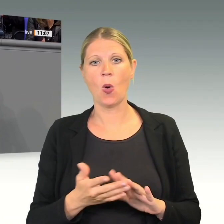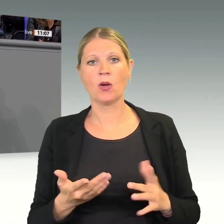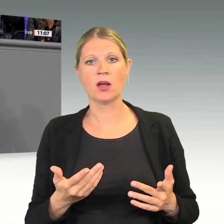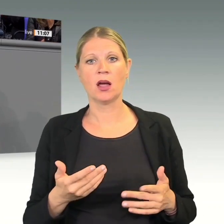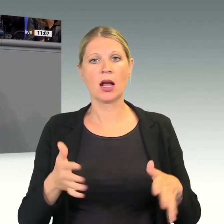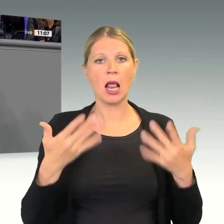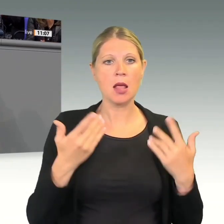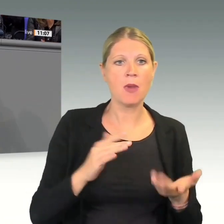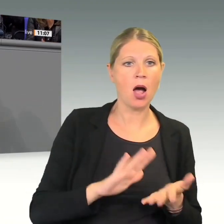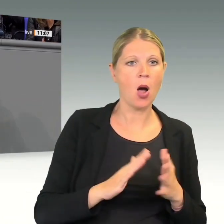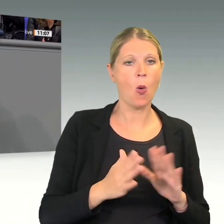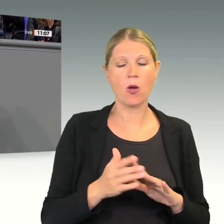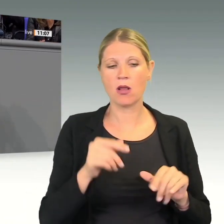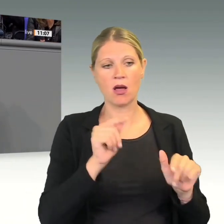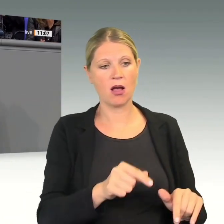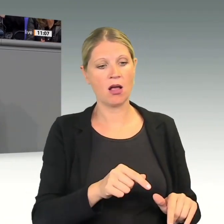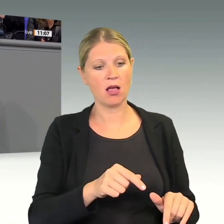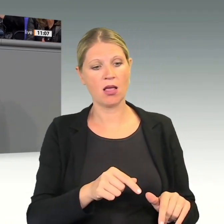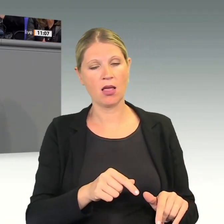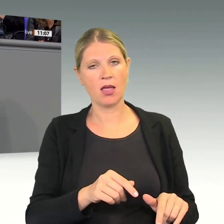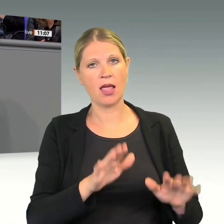auf dem Holzweg. Das Gegenteil ist der Fall.